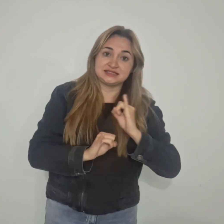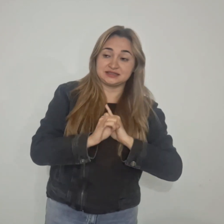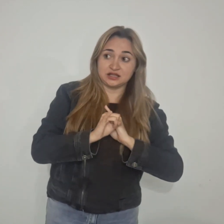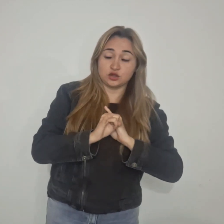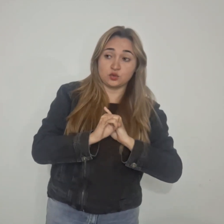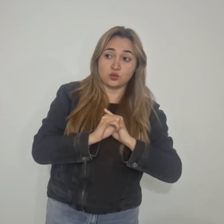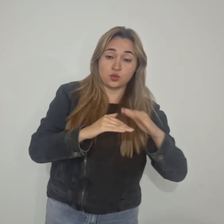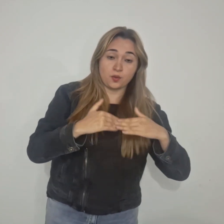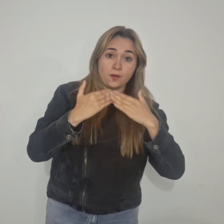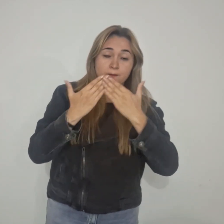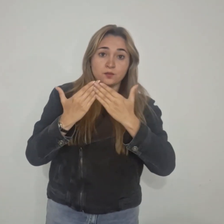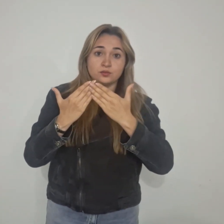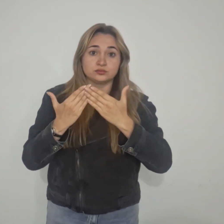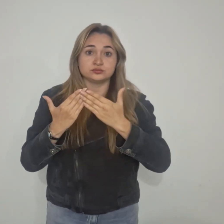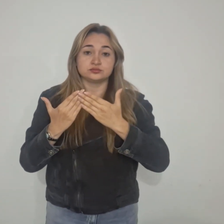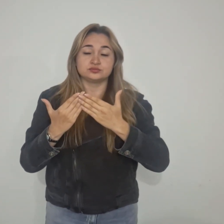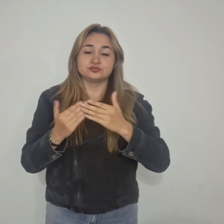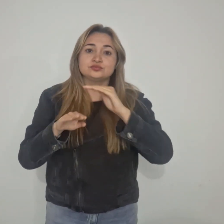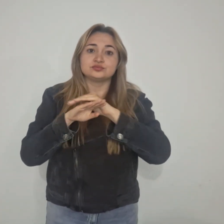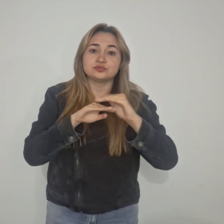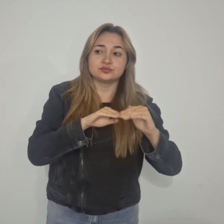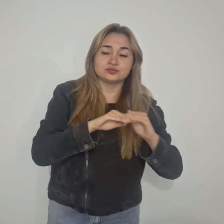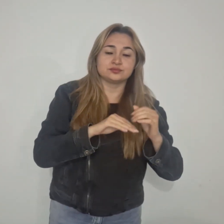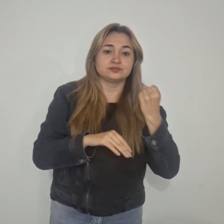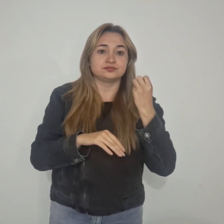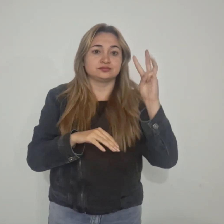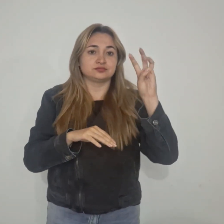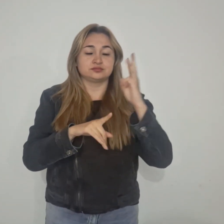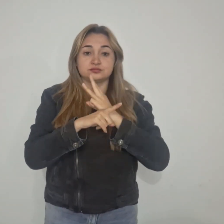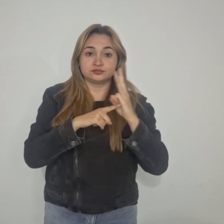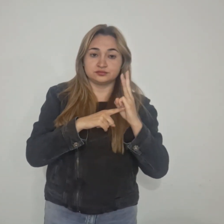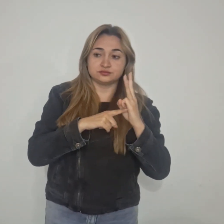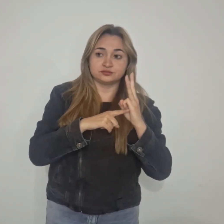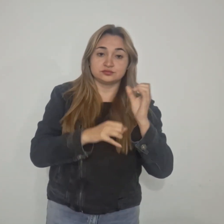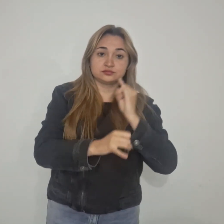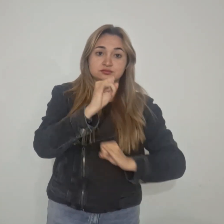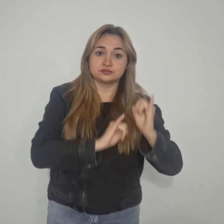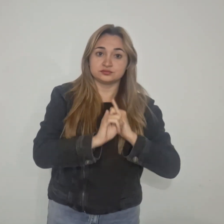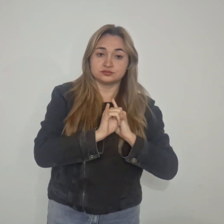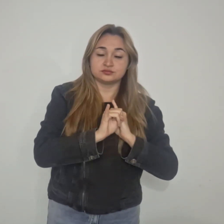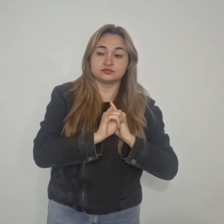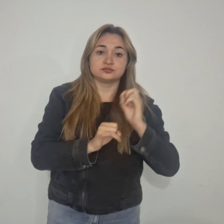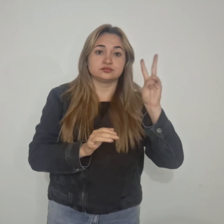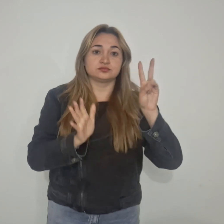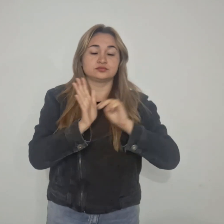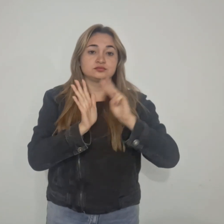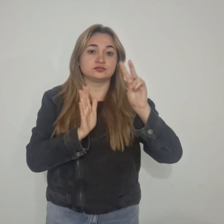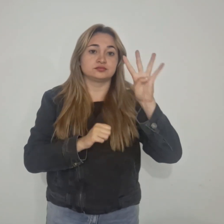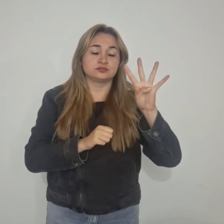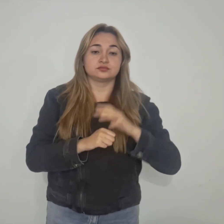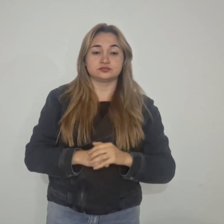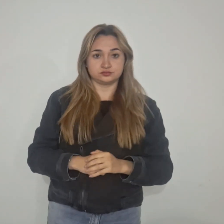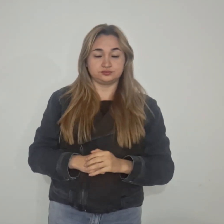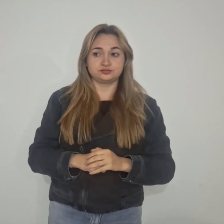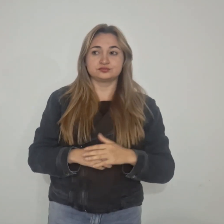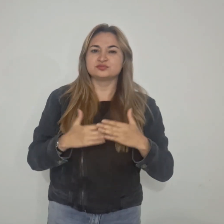Educación Superior, invitan a la decimoctava semana de la Internacionalización 2024, que se